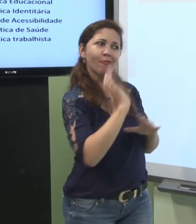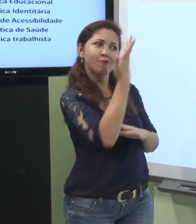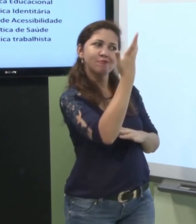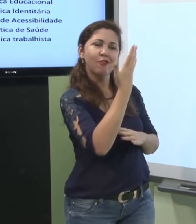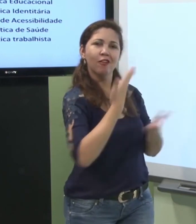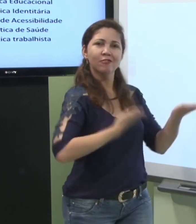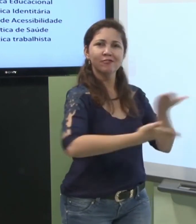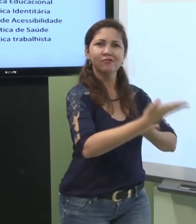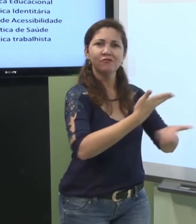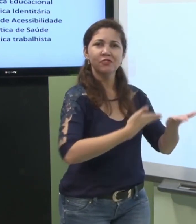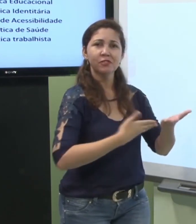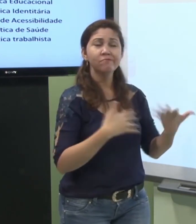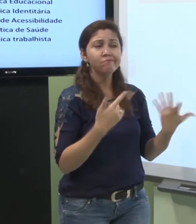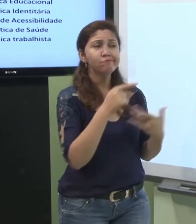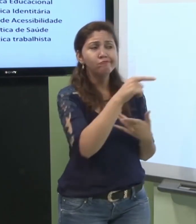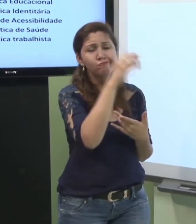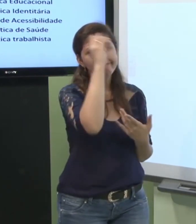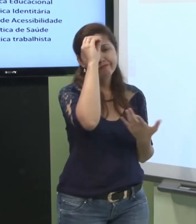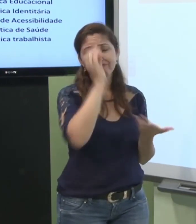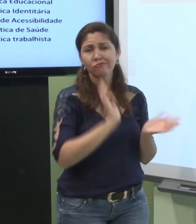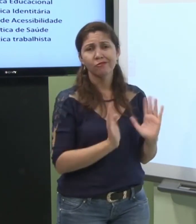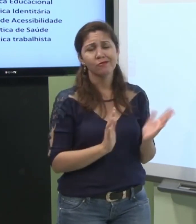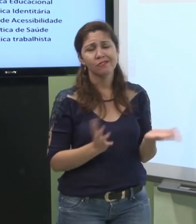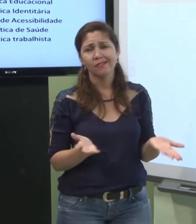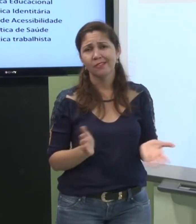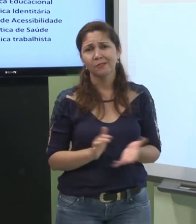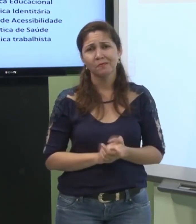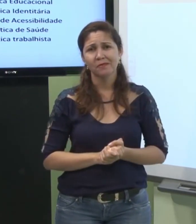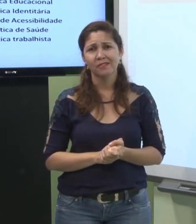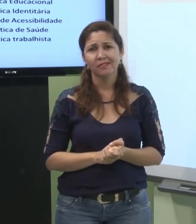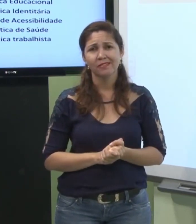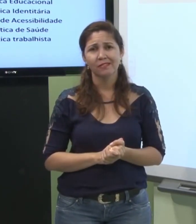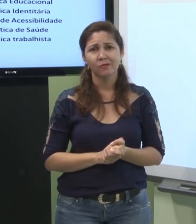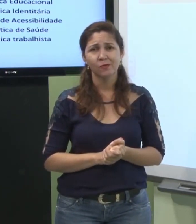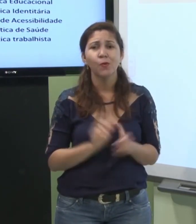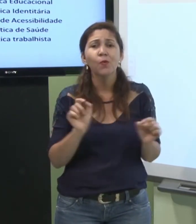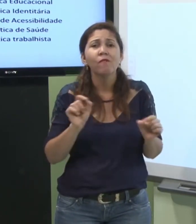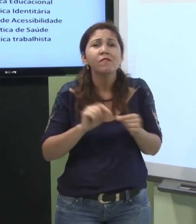sozinho junto com o médico e como que faz